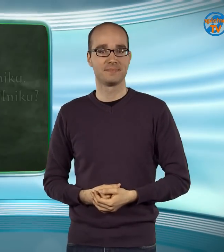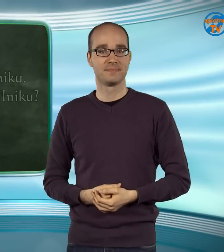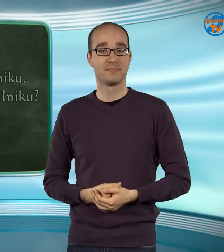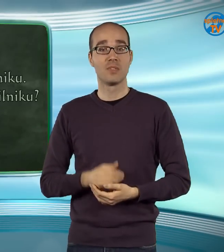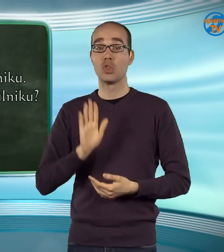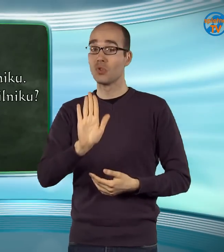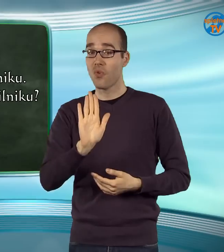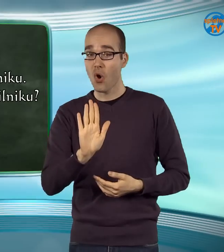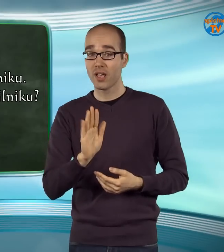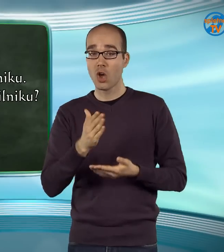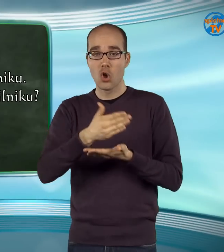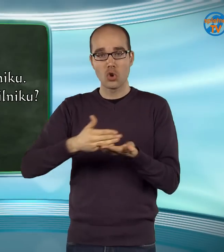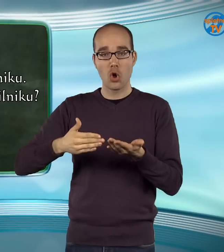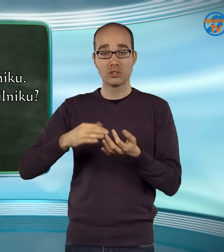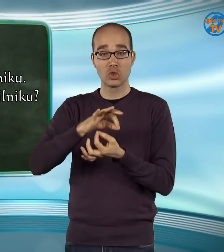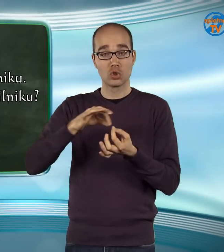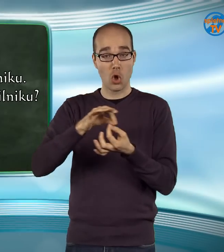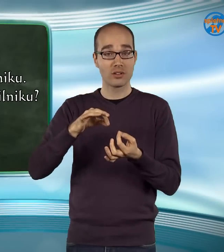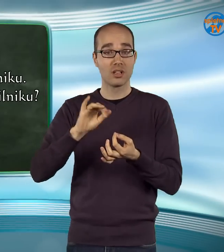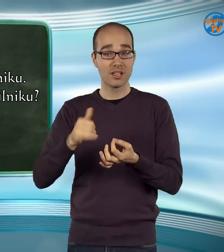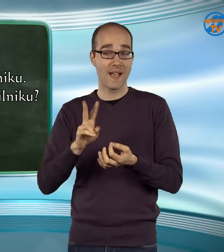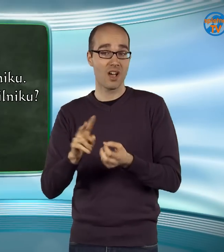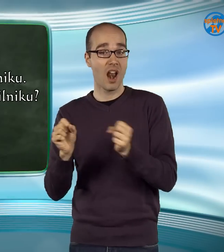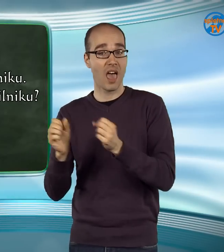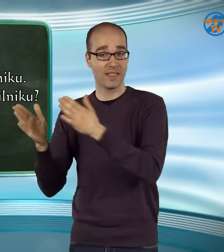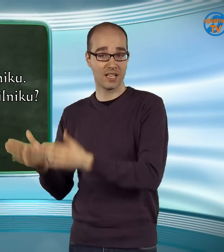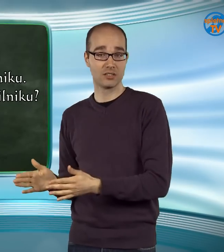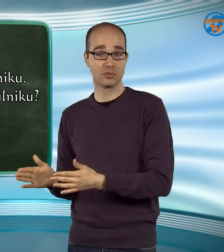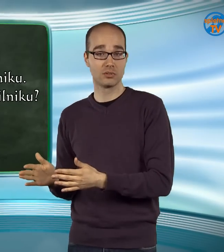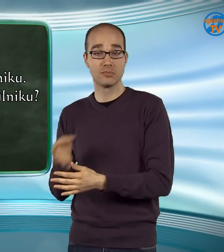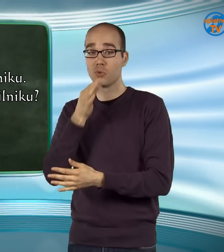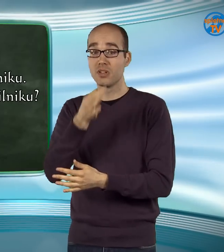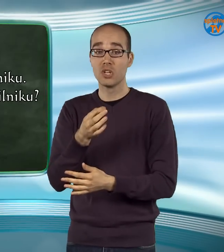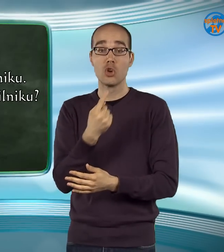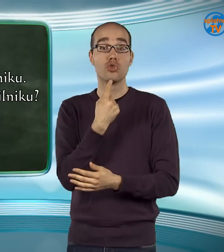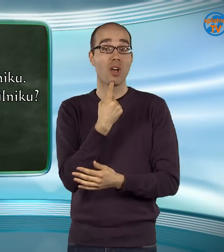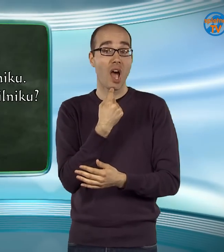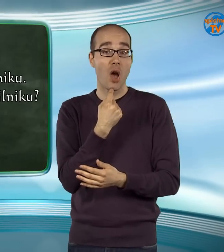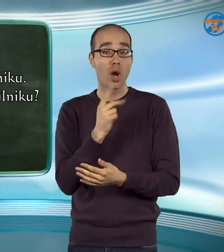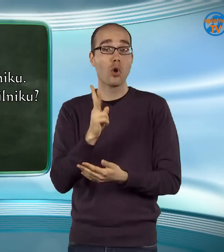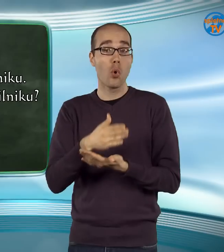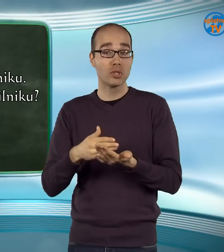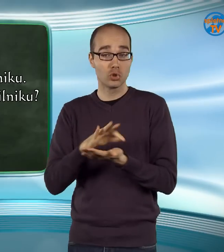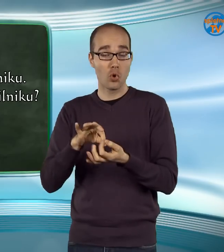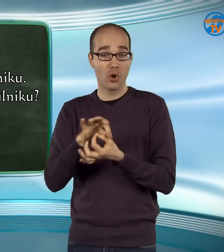Tvoj kost torte je v hladilniku. Čigav kost torte je v hladilniku?